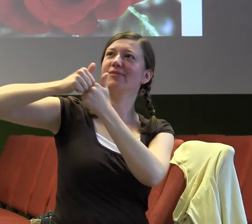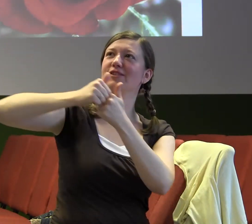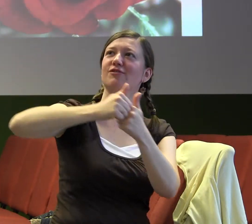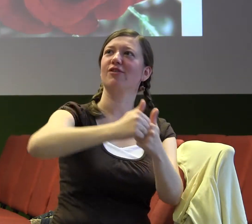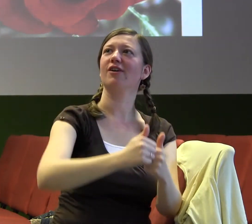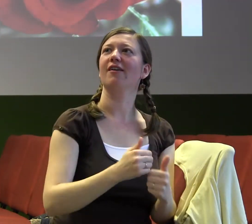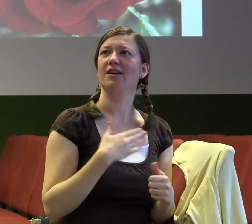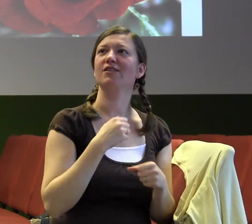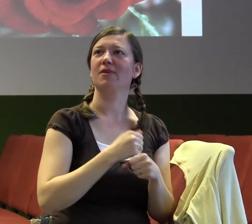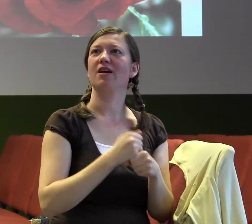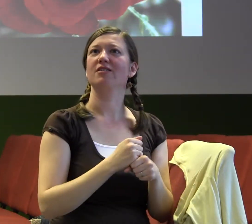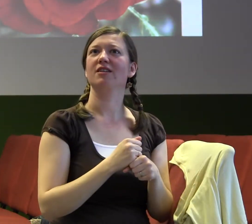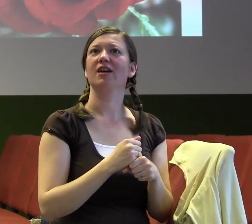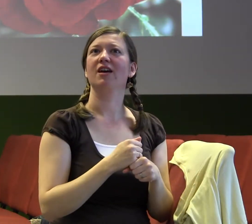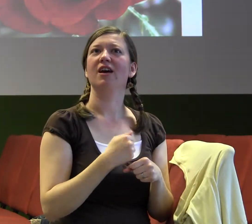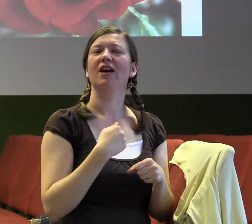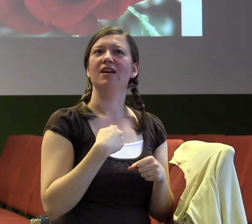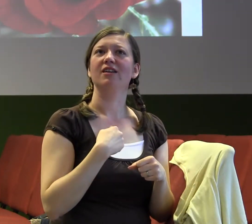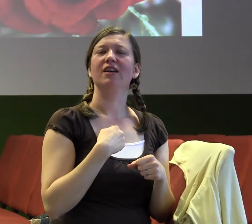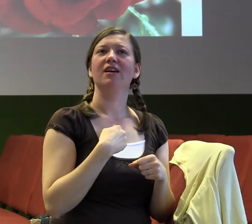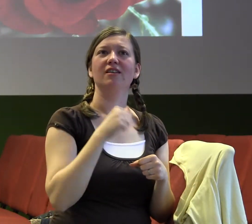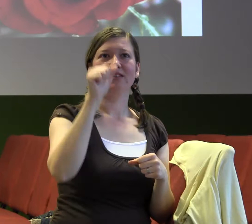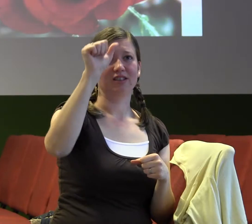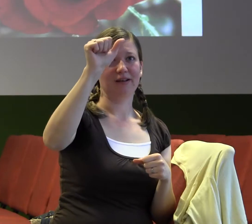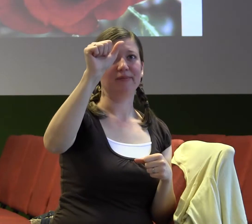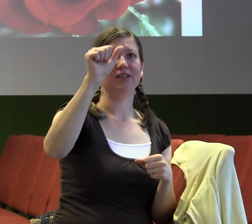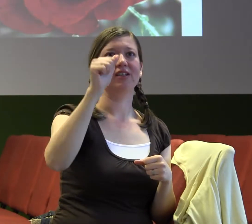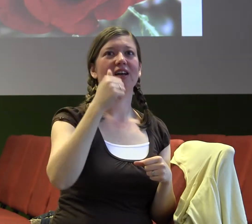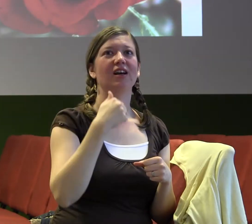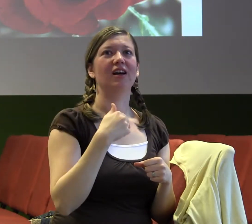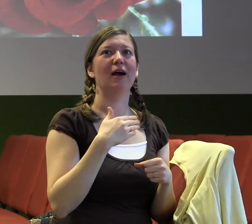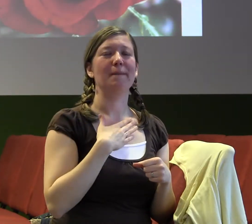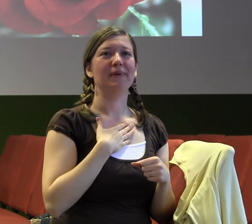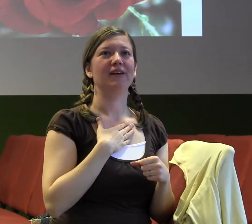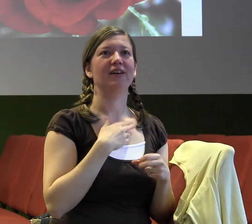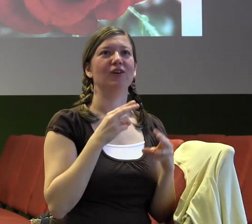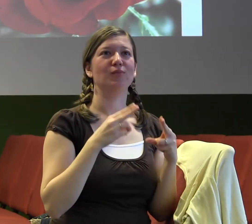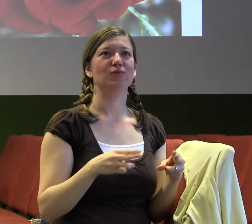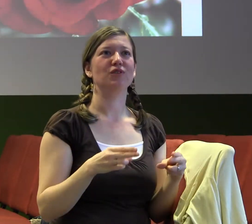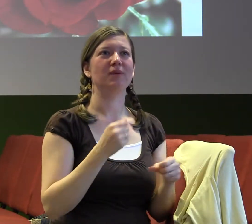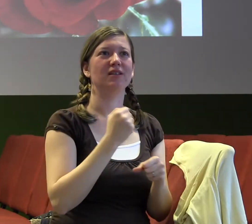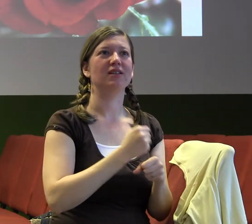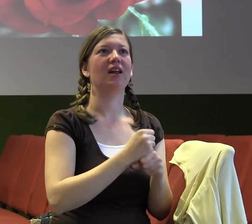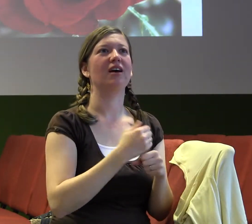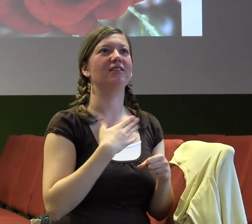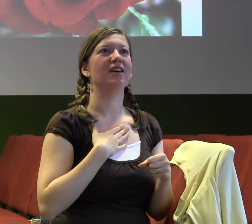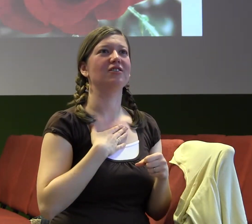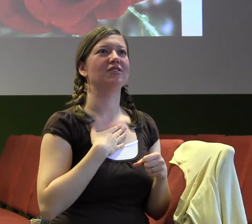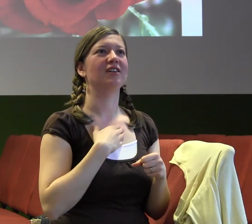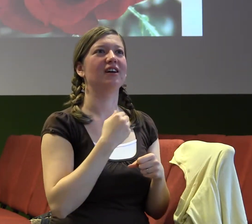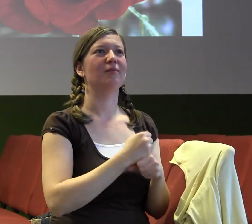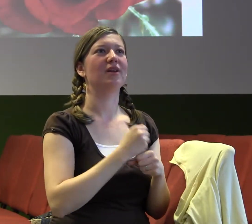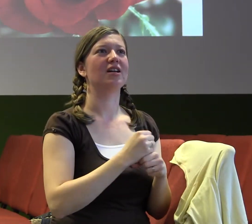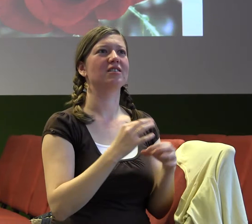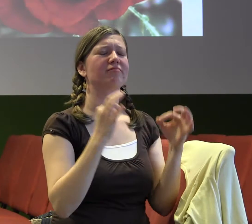kvalitněji, než ti druzí okolo nás, kteří Boha nemají. A ten důvod je naprosto jednoduchý. Máme excelentního Boha, který